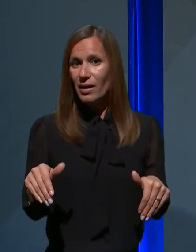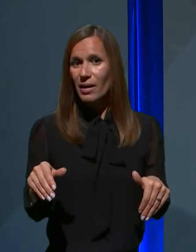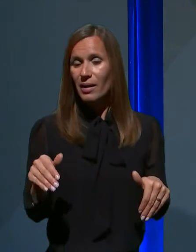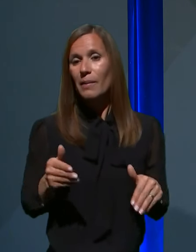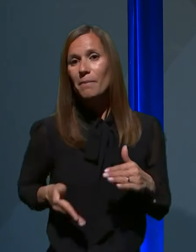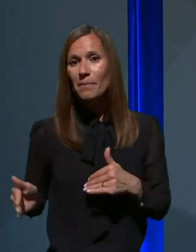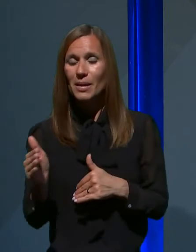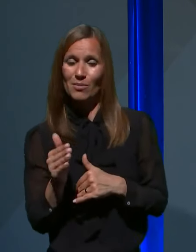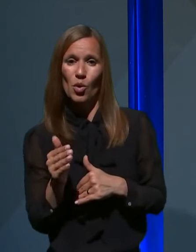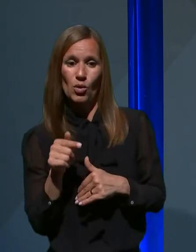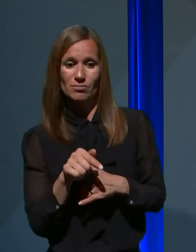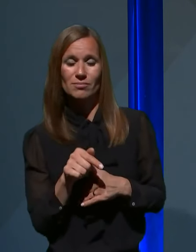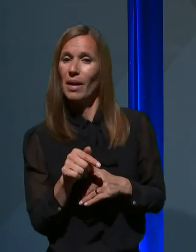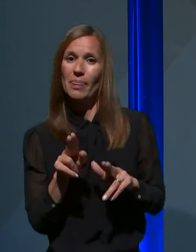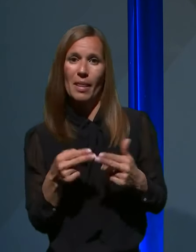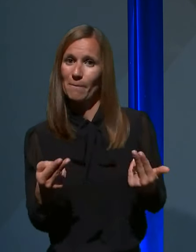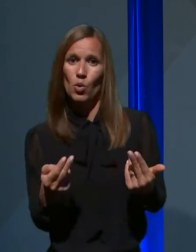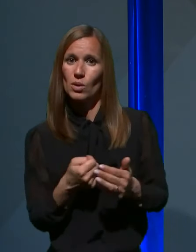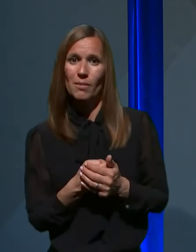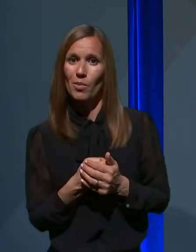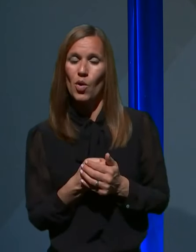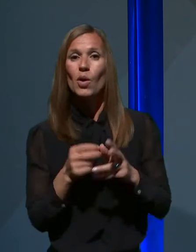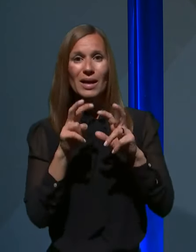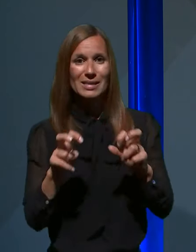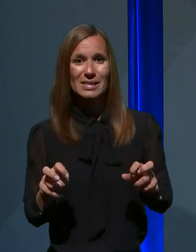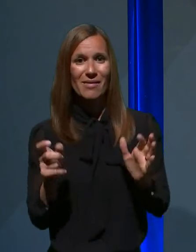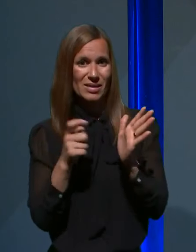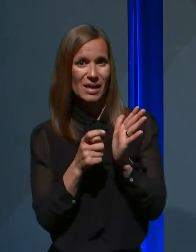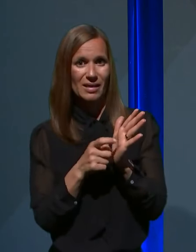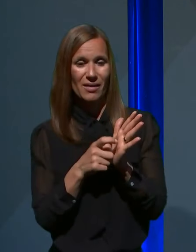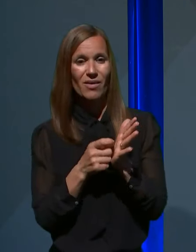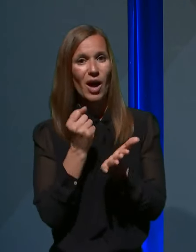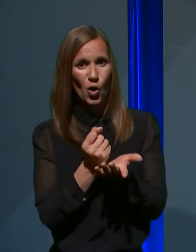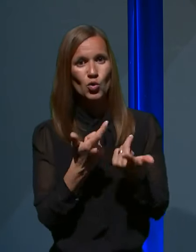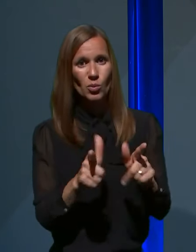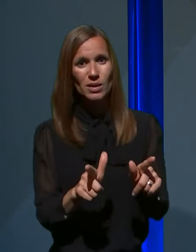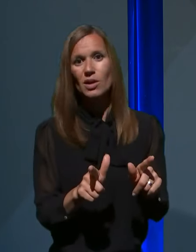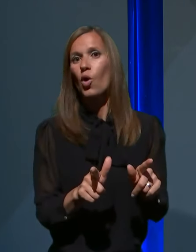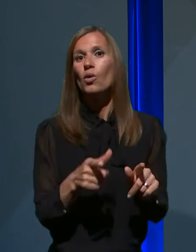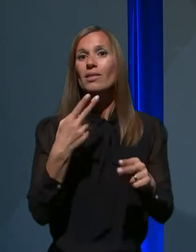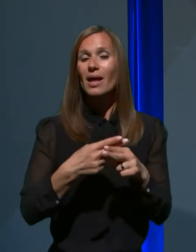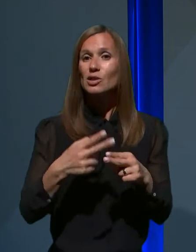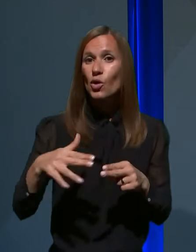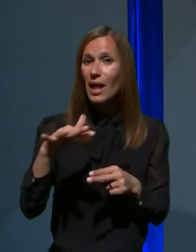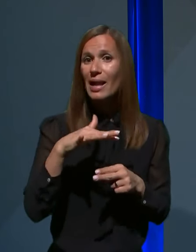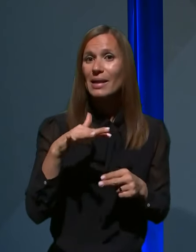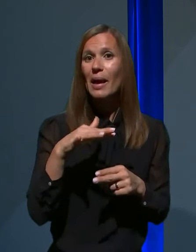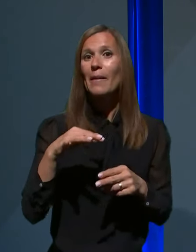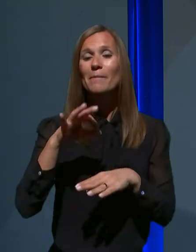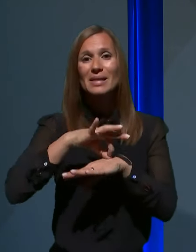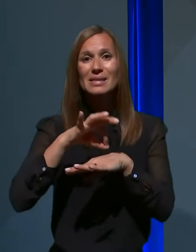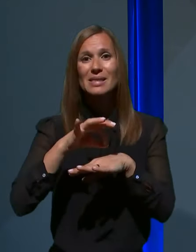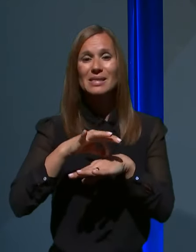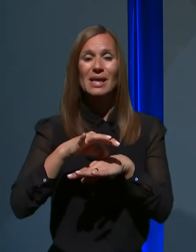noben način ne bomo šli, raziskava zahteva seveda odobritev nacionalne medicinske etične